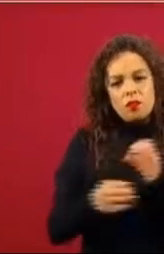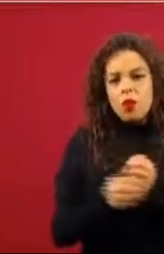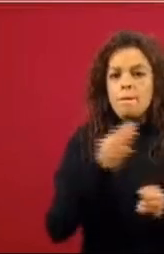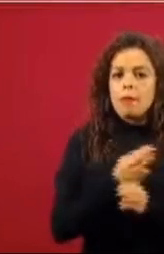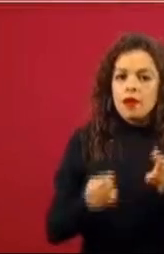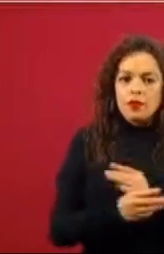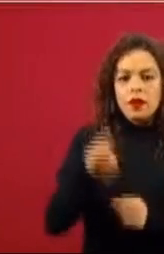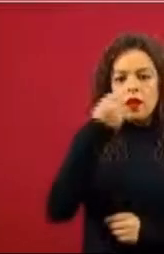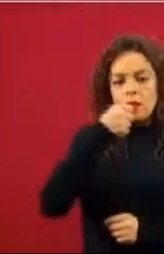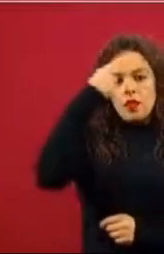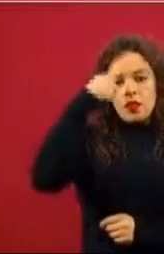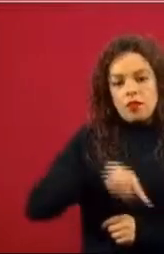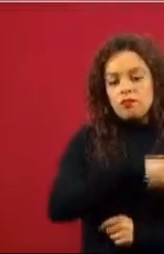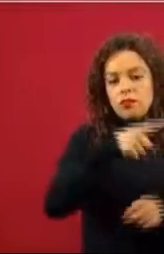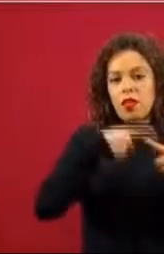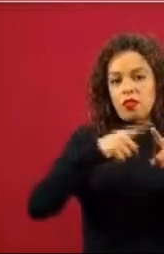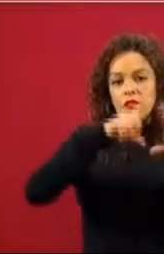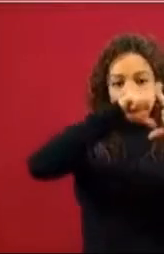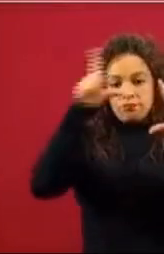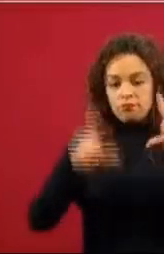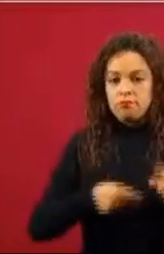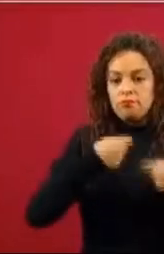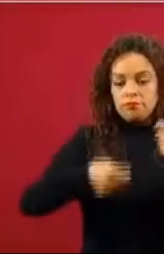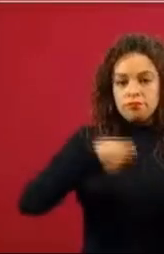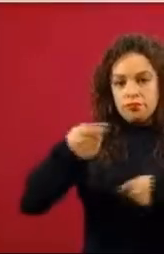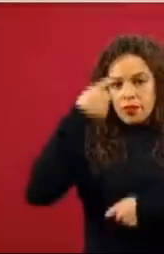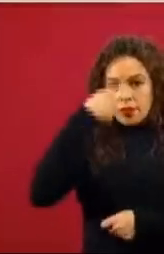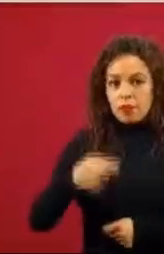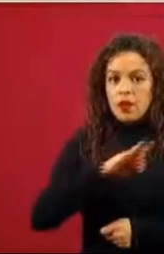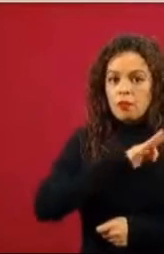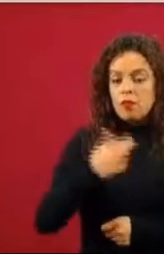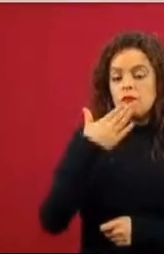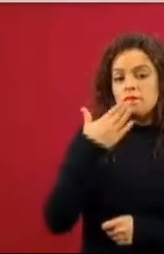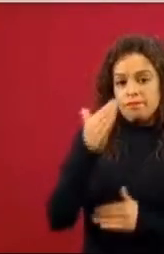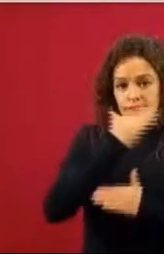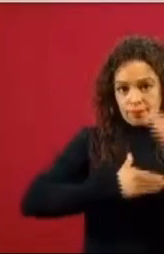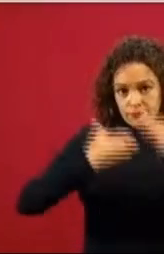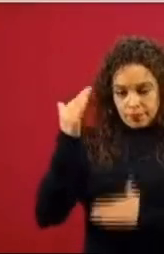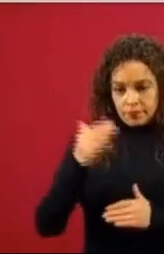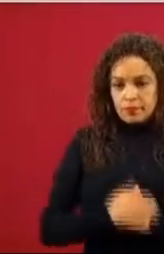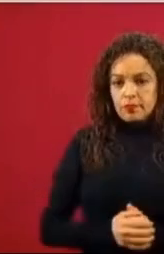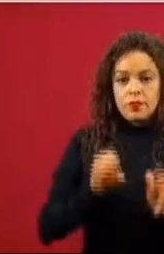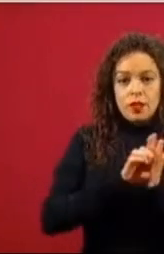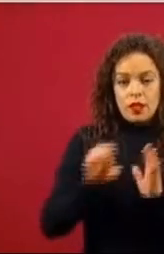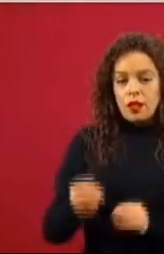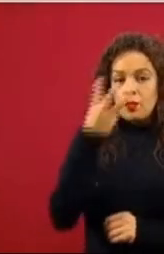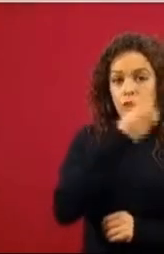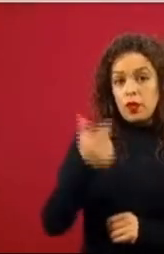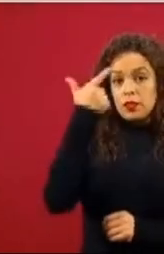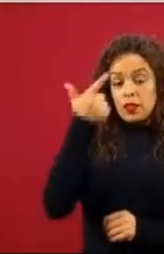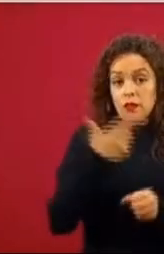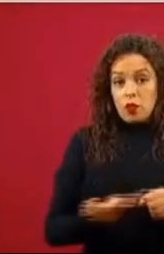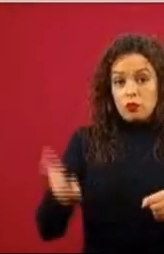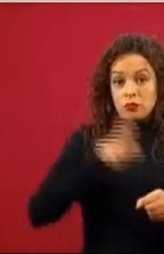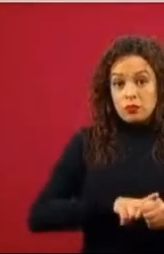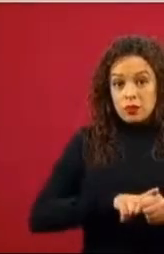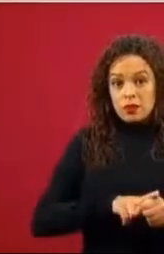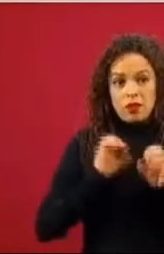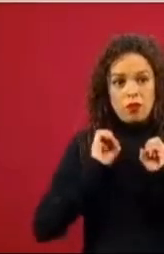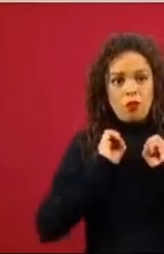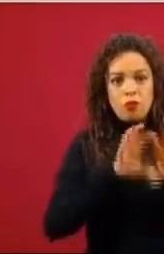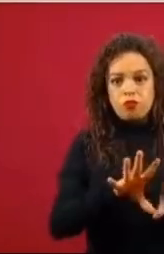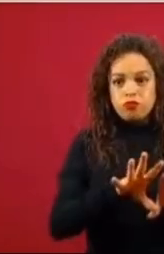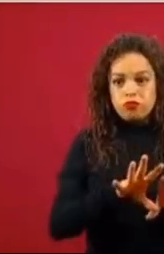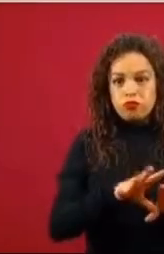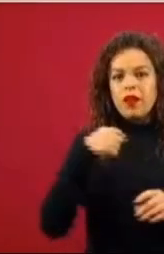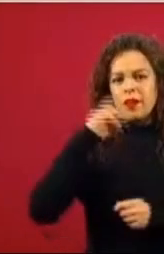En el desarrollo De personas Profesionales De la salud De infraestructura Por ejemplo 307 hospitales Quedaron abandonados Ahorita me